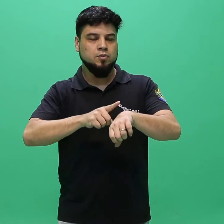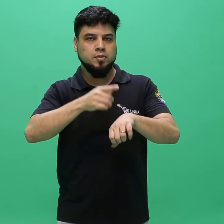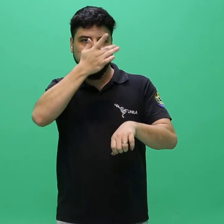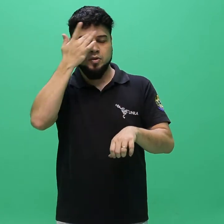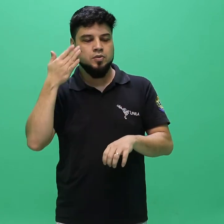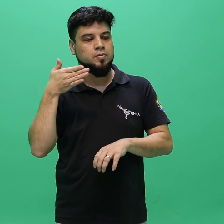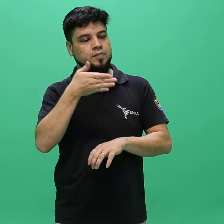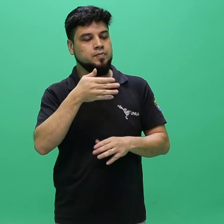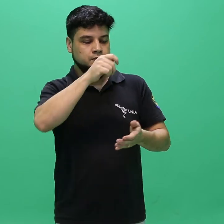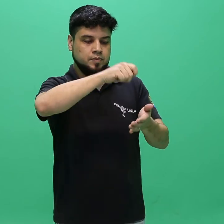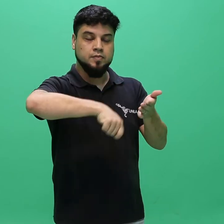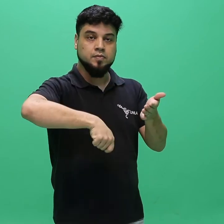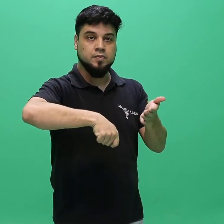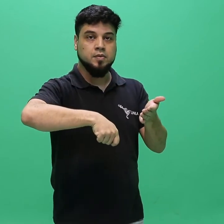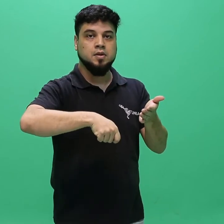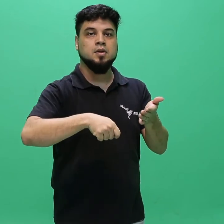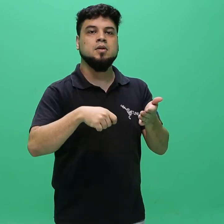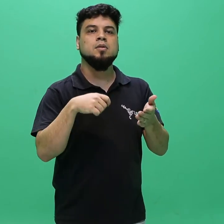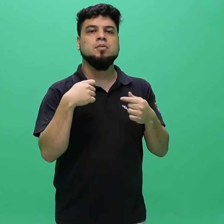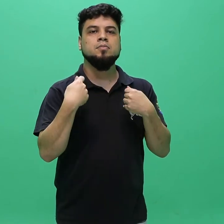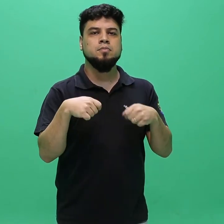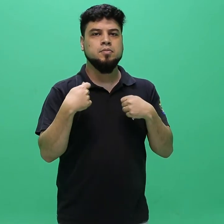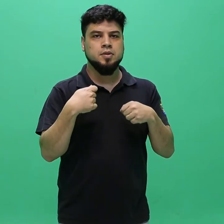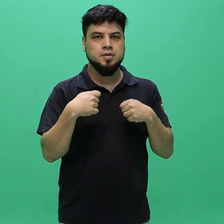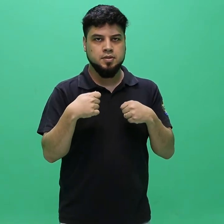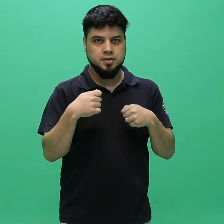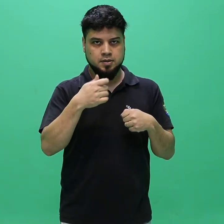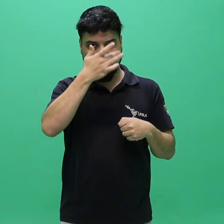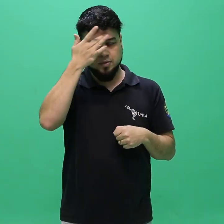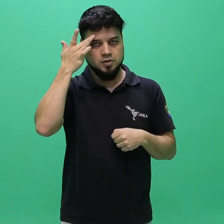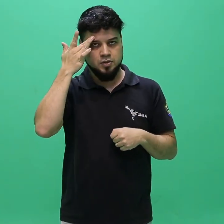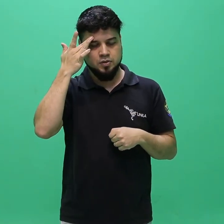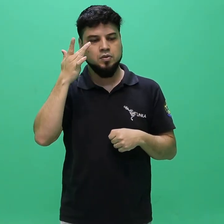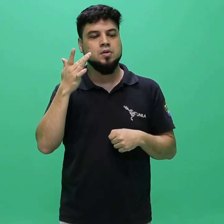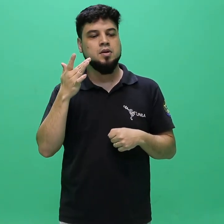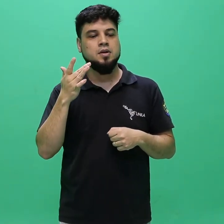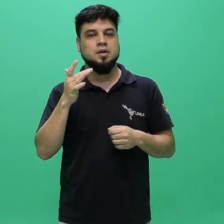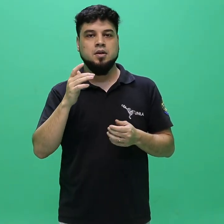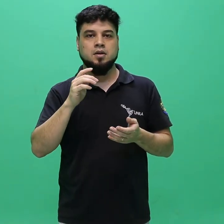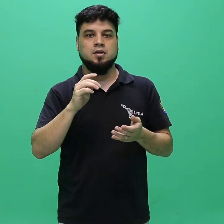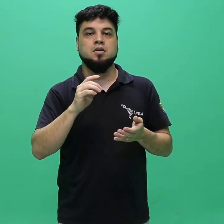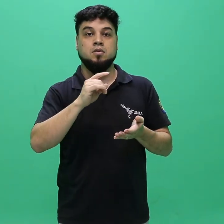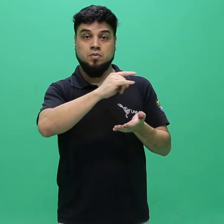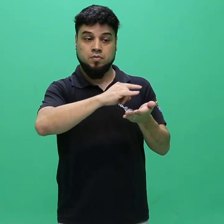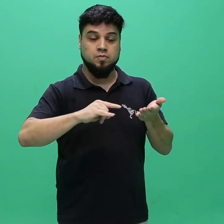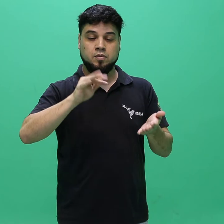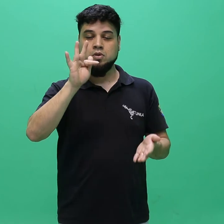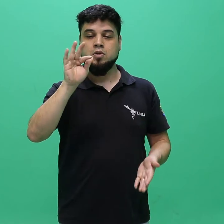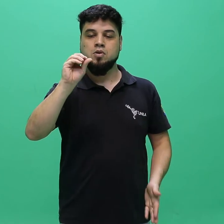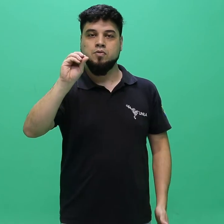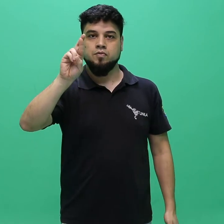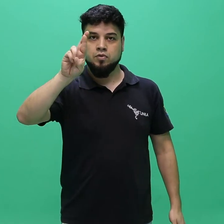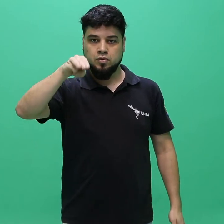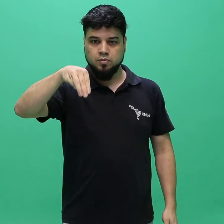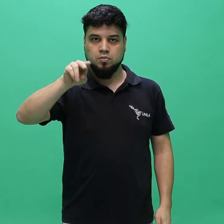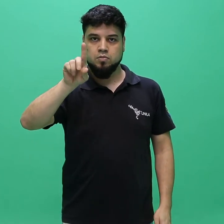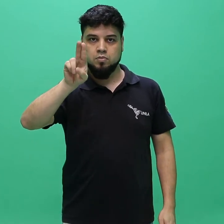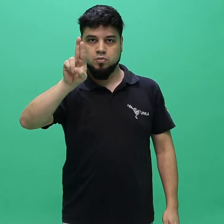deverá preencher o formulário eletrônico e anexar ao sistema os